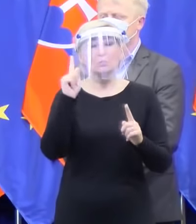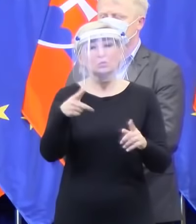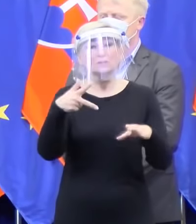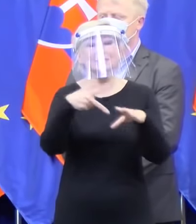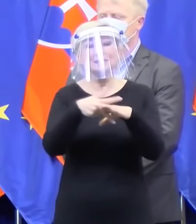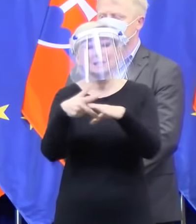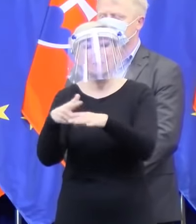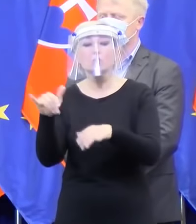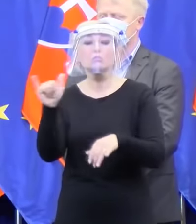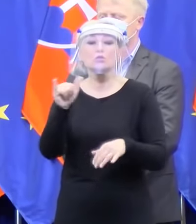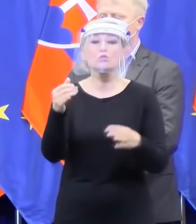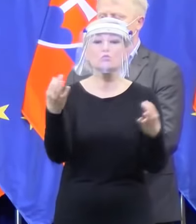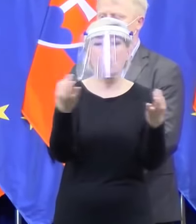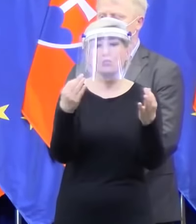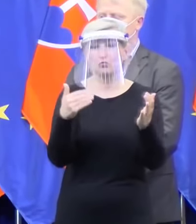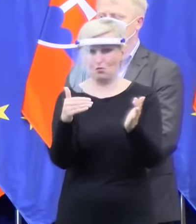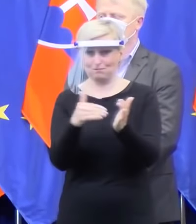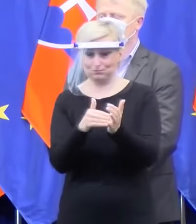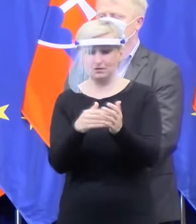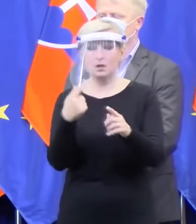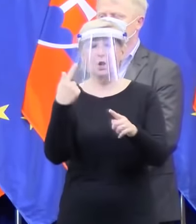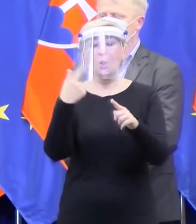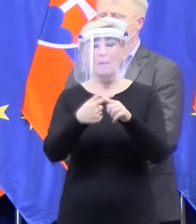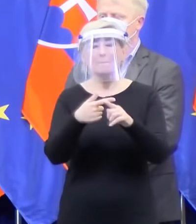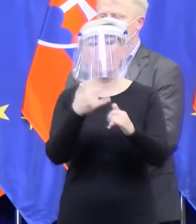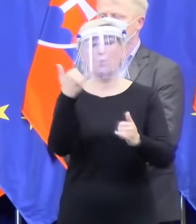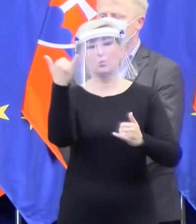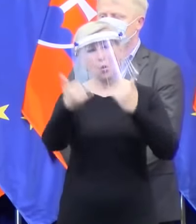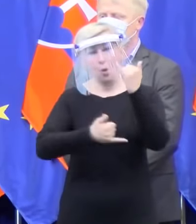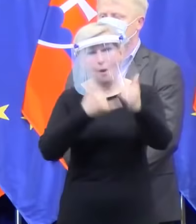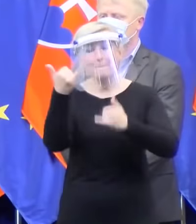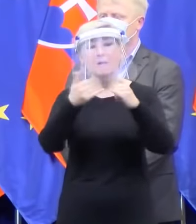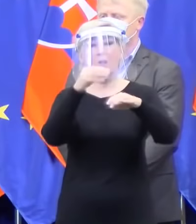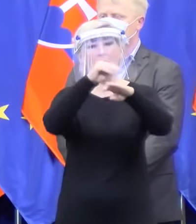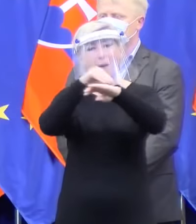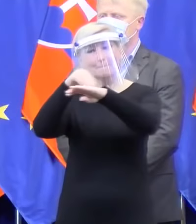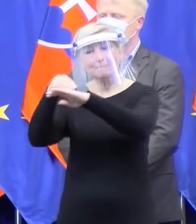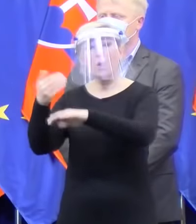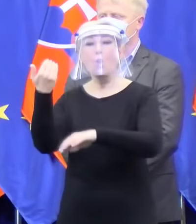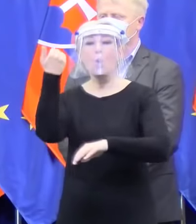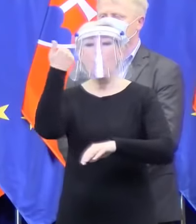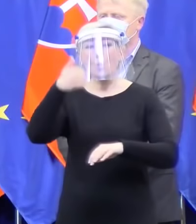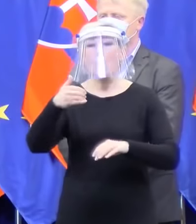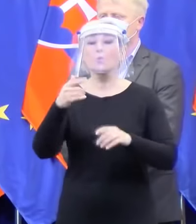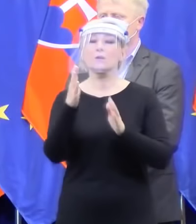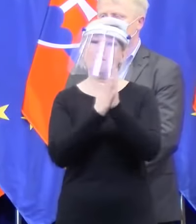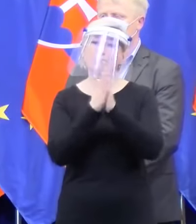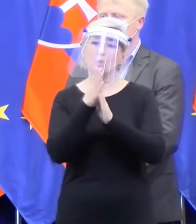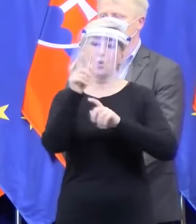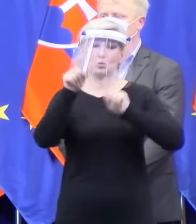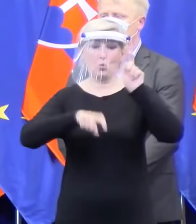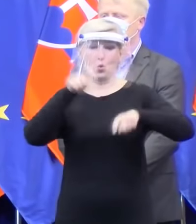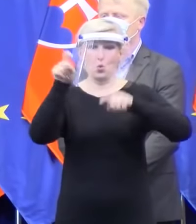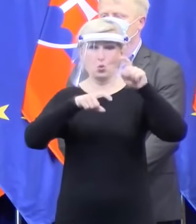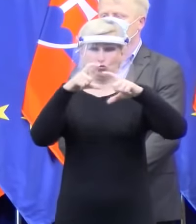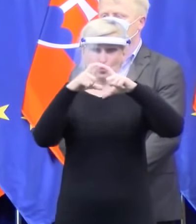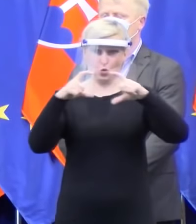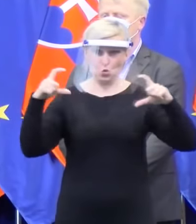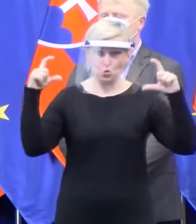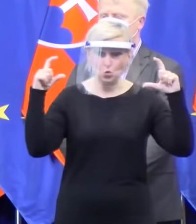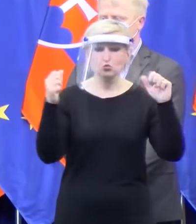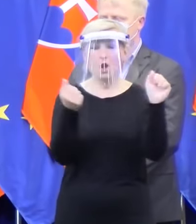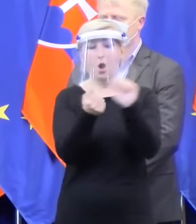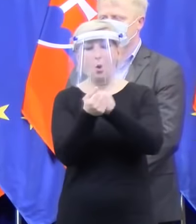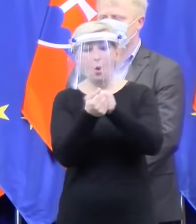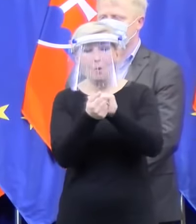platí moja výzva opakovaná pre ľudí, ušite si rúška, oprať, ožehliť, vždy lepšie ako čakať na jednorázové rúško a potom